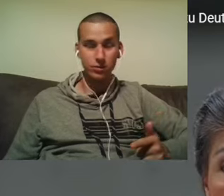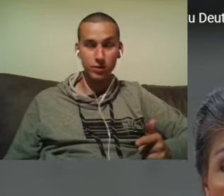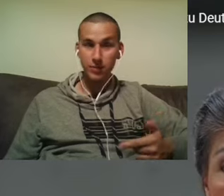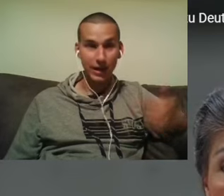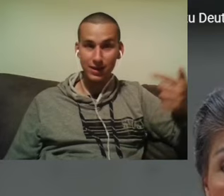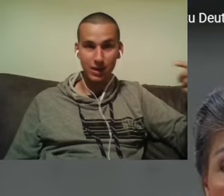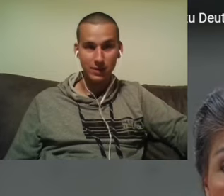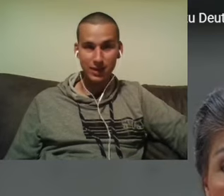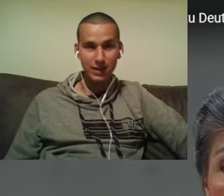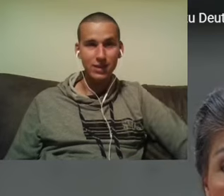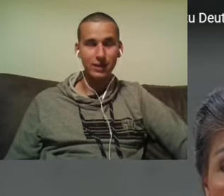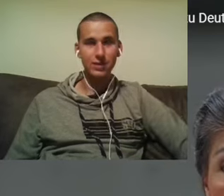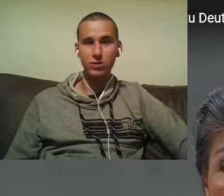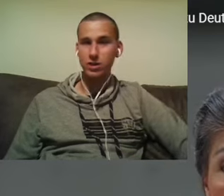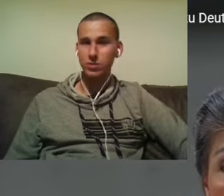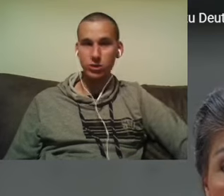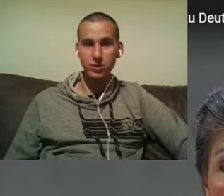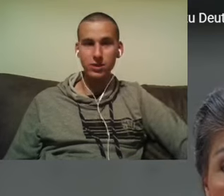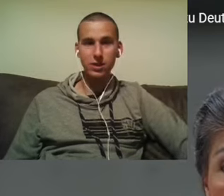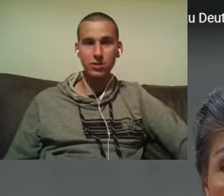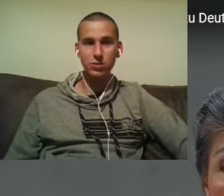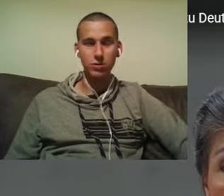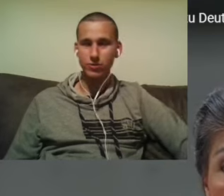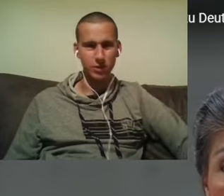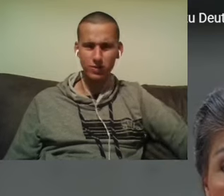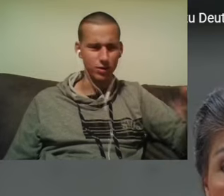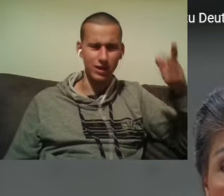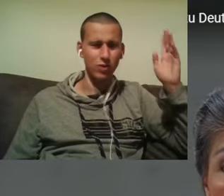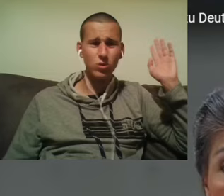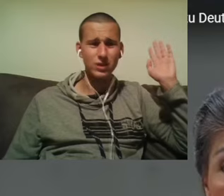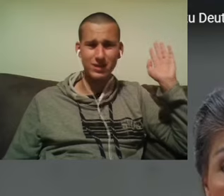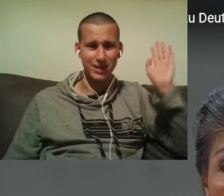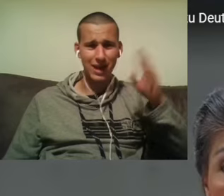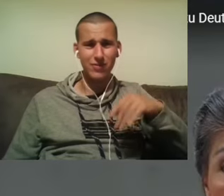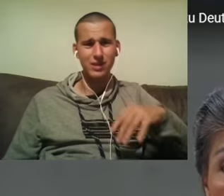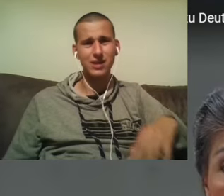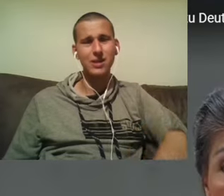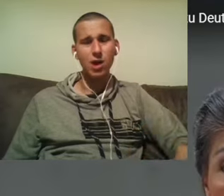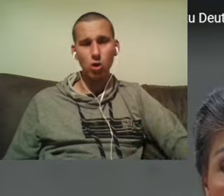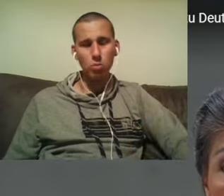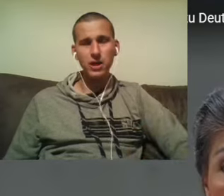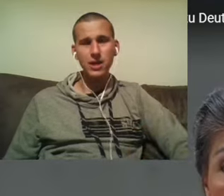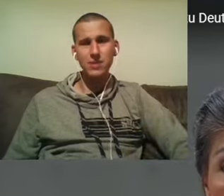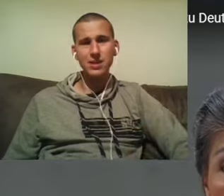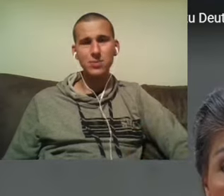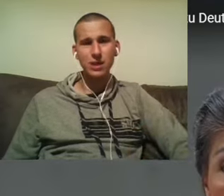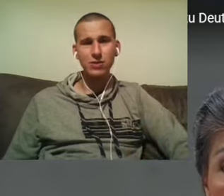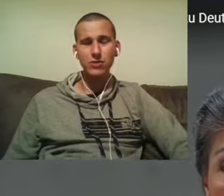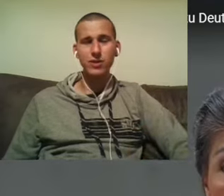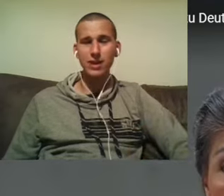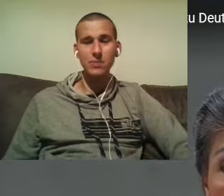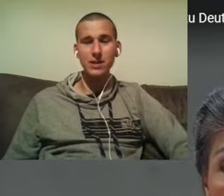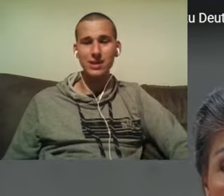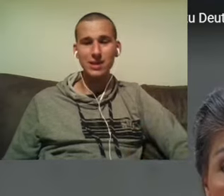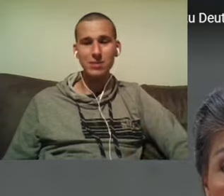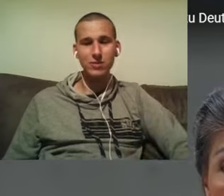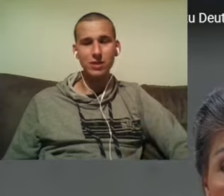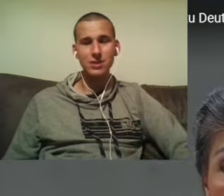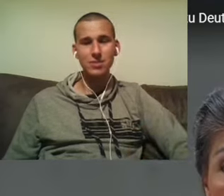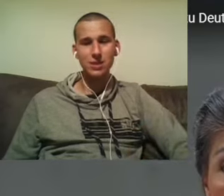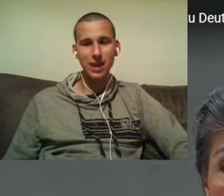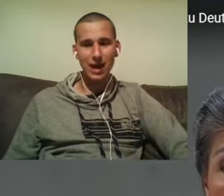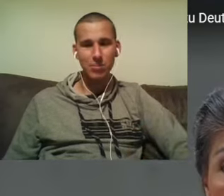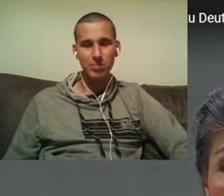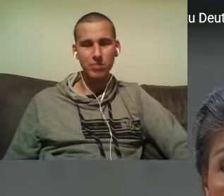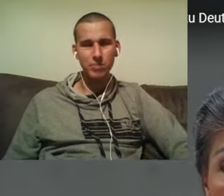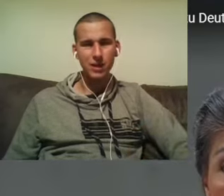nicht die Gemeinden, die haben erst recht kein Geld, sondern die Bundesregierung oder von mir aus auch die EU, ist jetzt egal, welche obere Ebene das macht, auf jeden Fall Ebenen, die eben